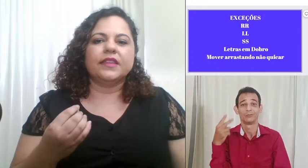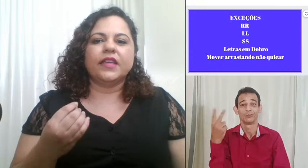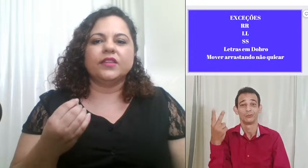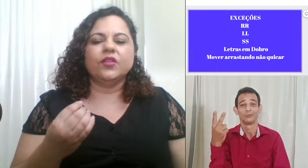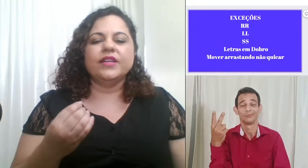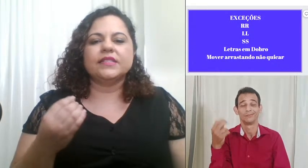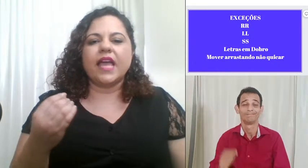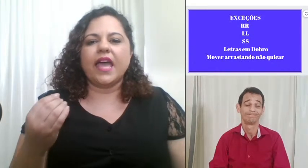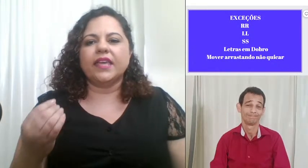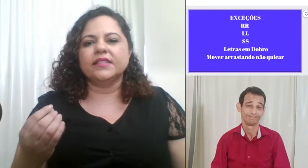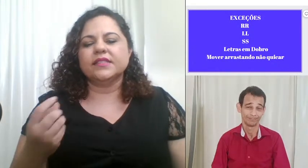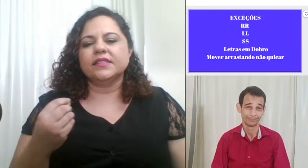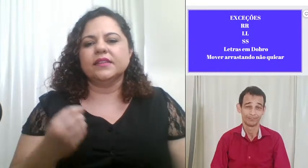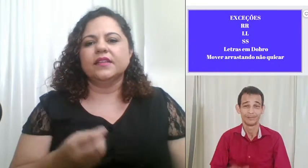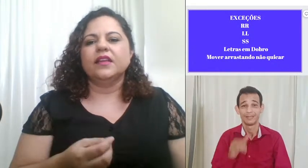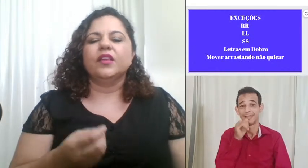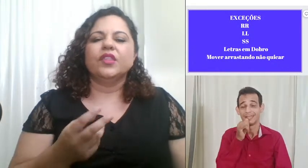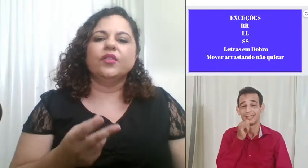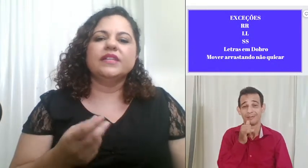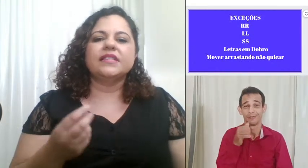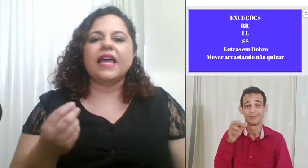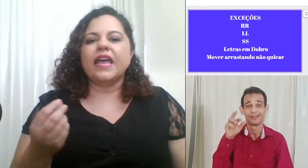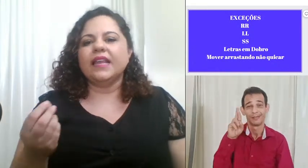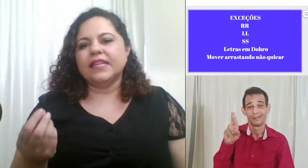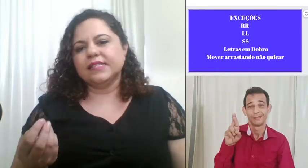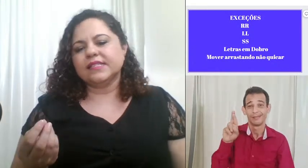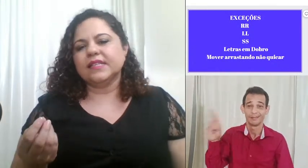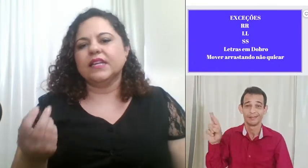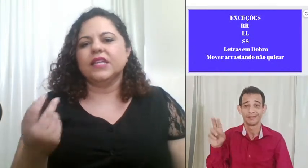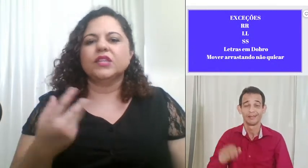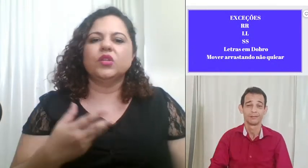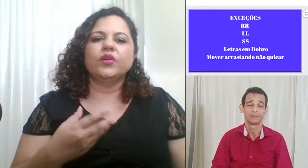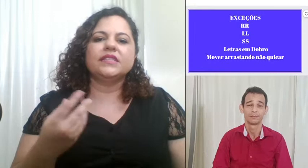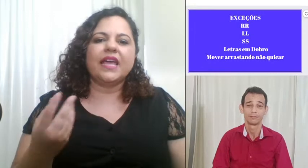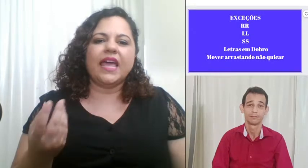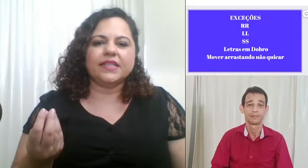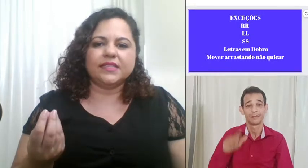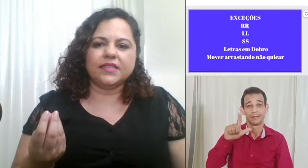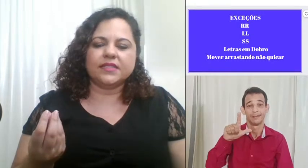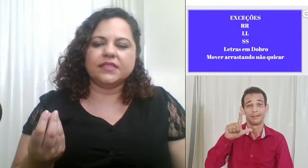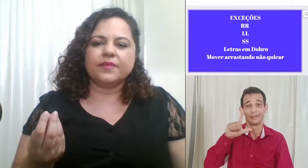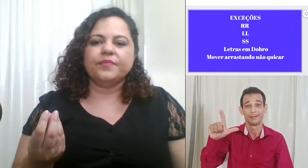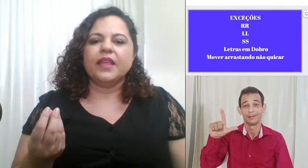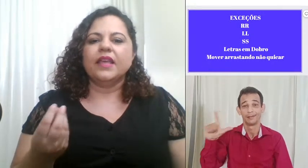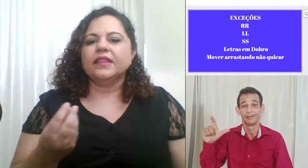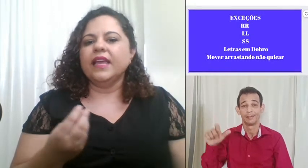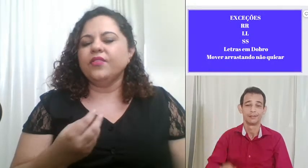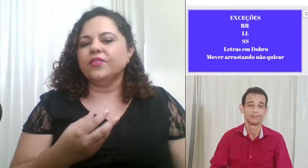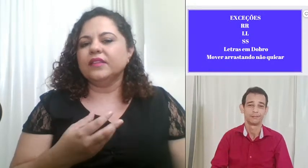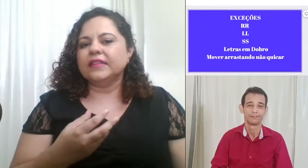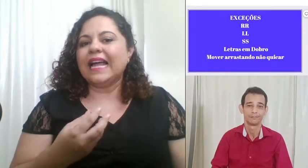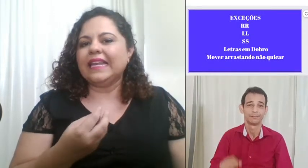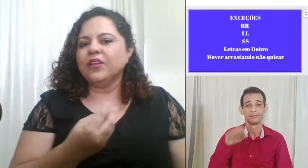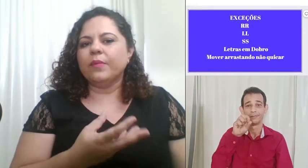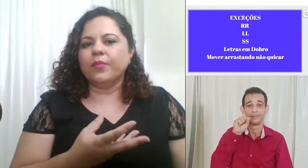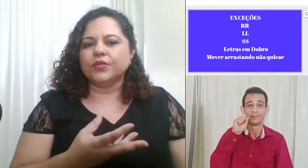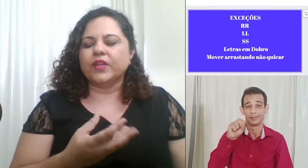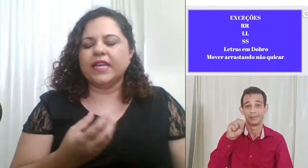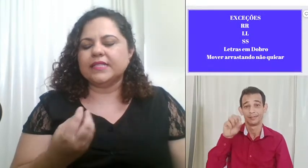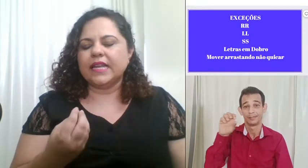tem dois r's dois l's dois s's dentro da língua portuguesa